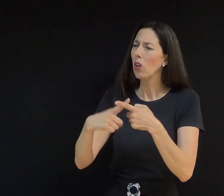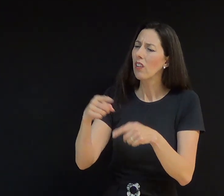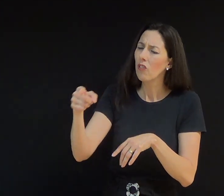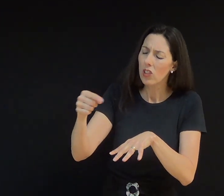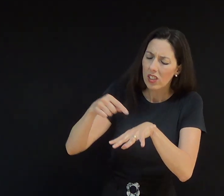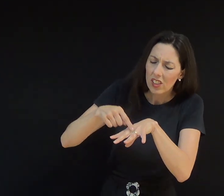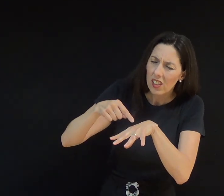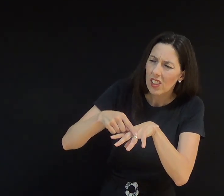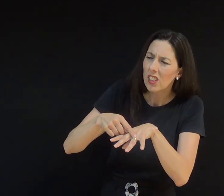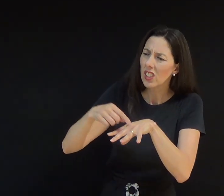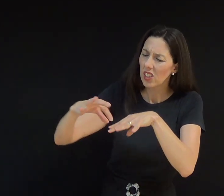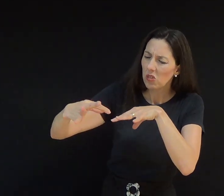eles estavam separados.